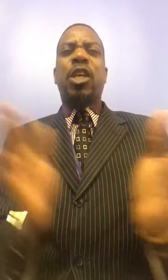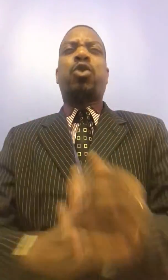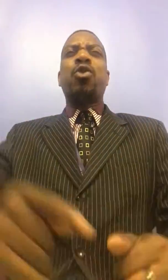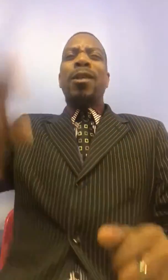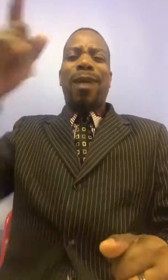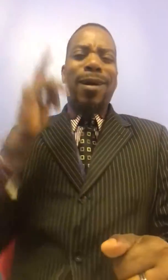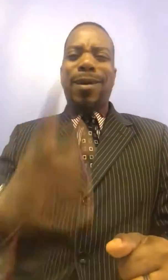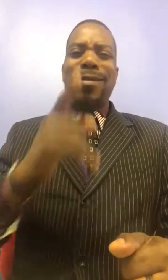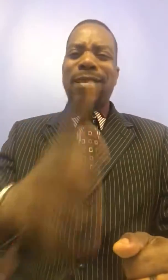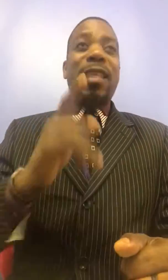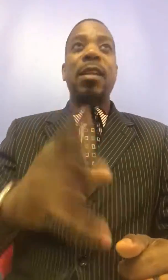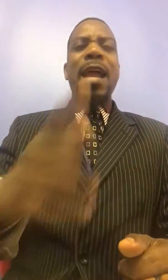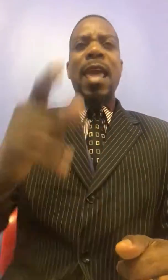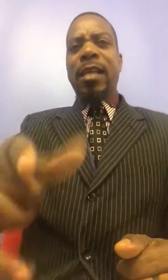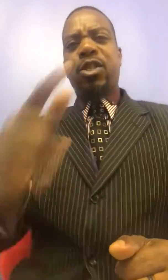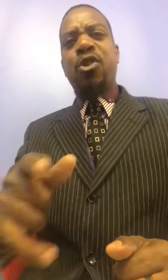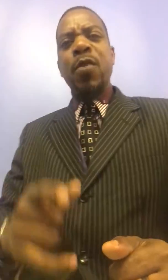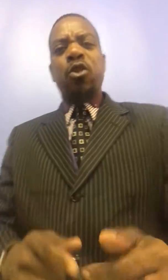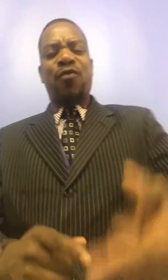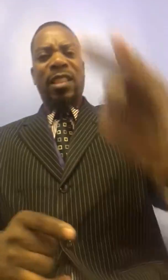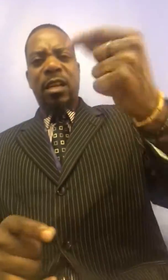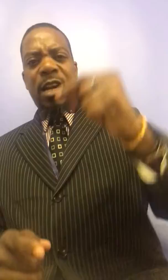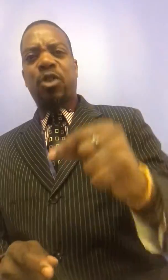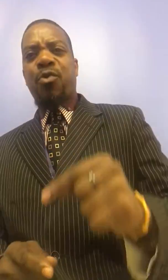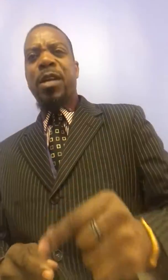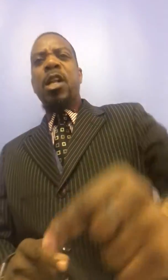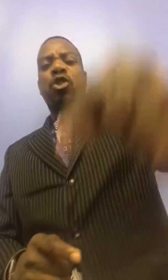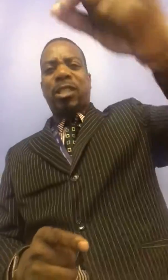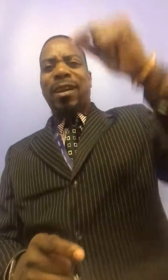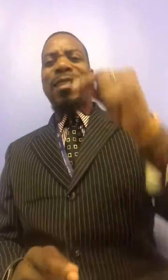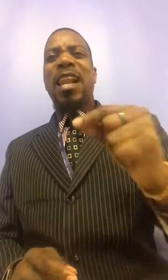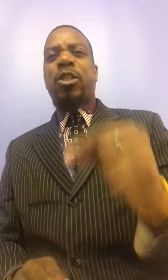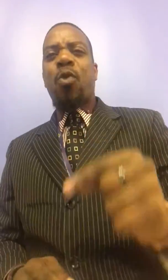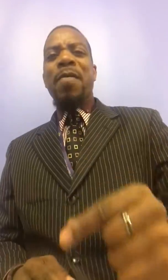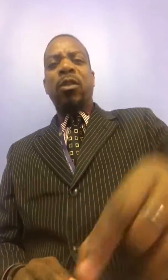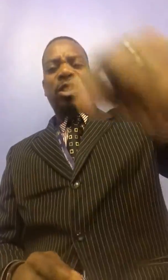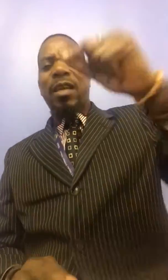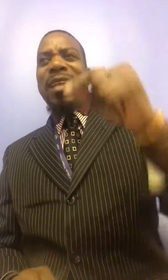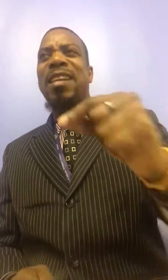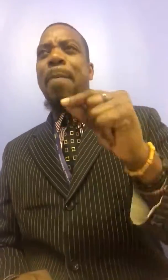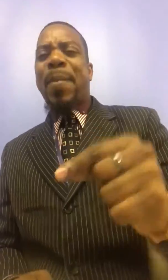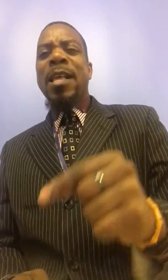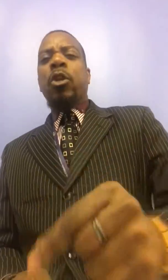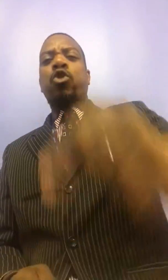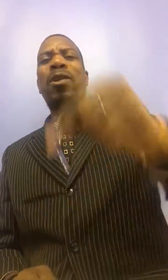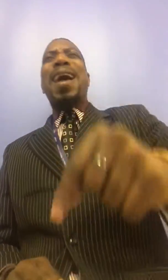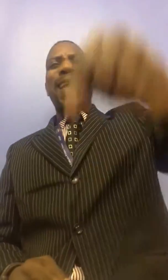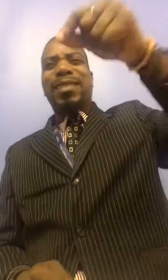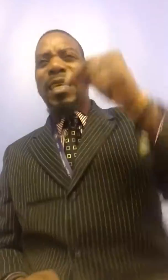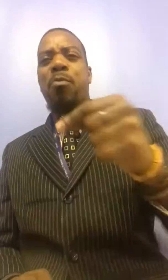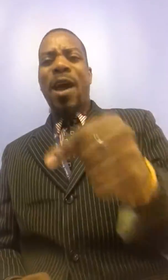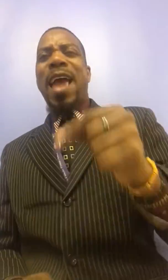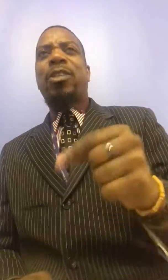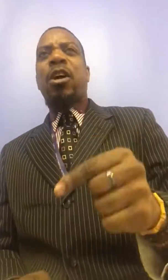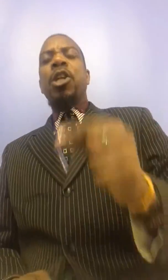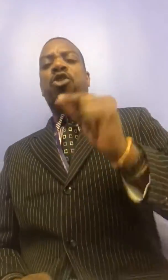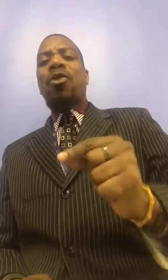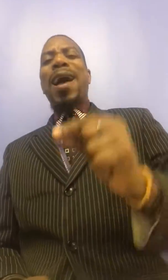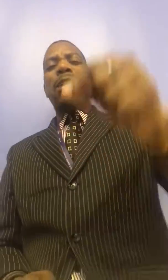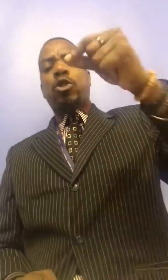Jésus. Tant que l'éternel est dur, tu vas te réjouir. Tu seras dans la joie, tu seras dans la paix. Tu auras un témoignage. Tu auras un